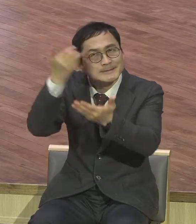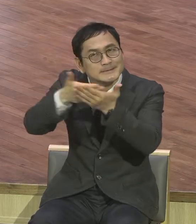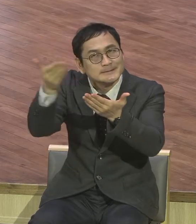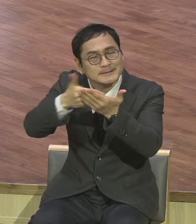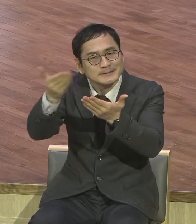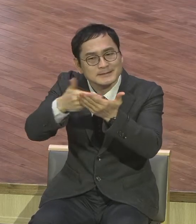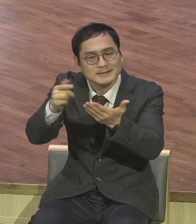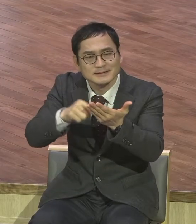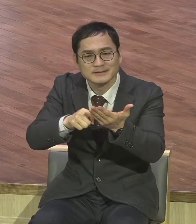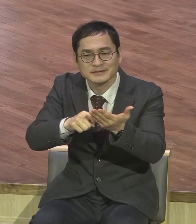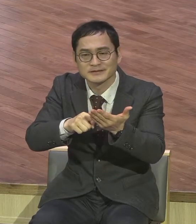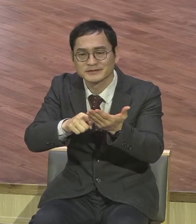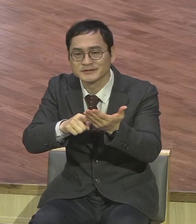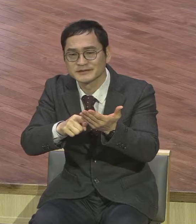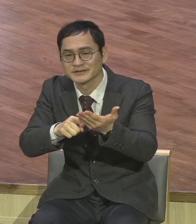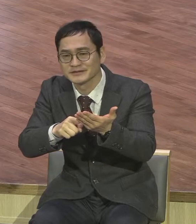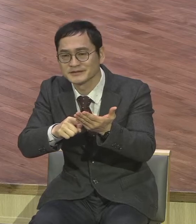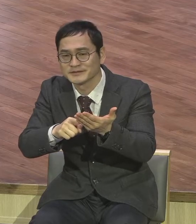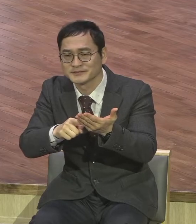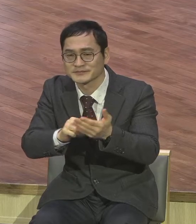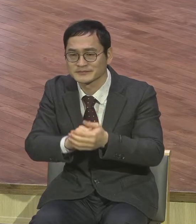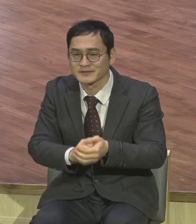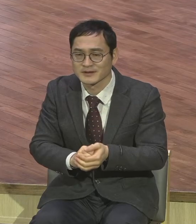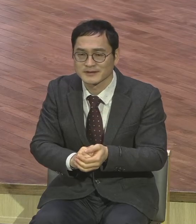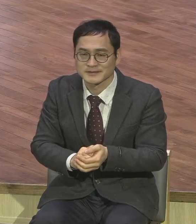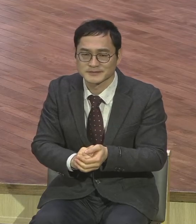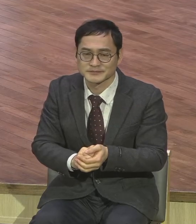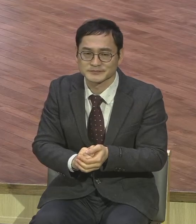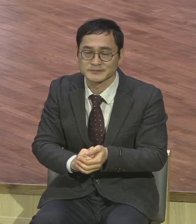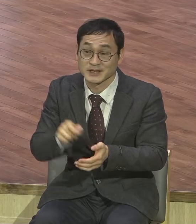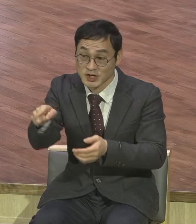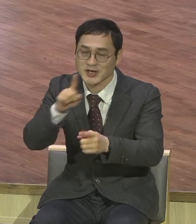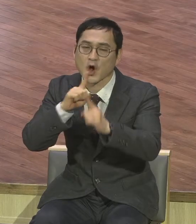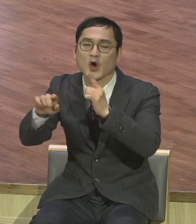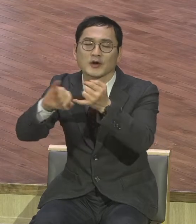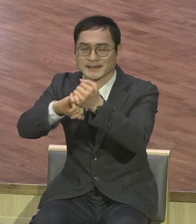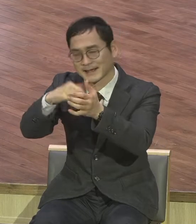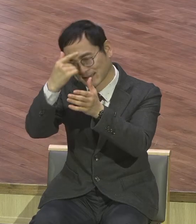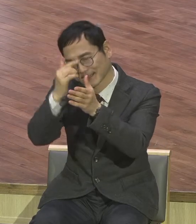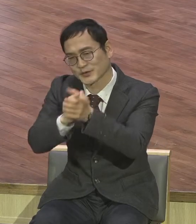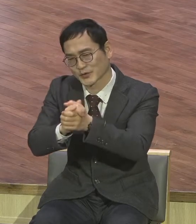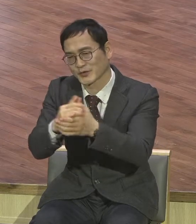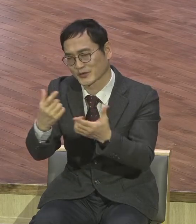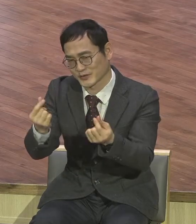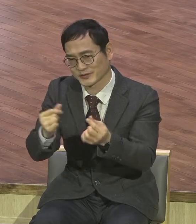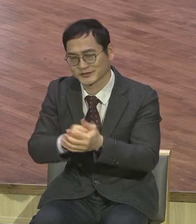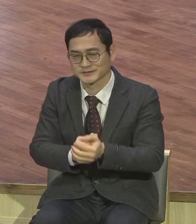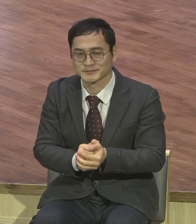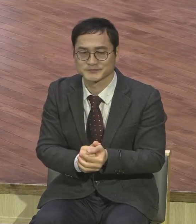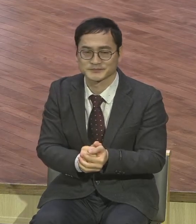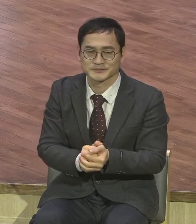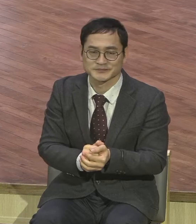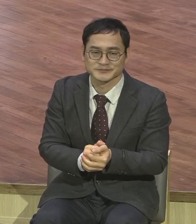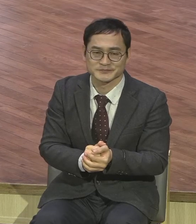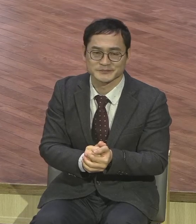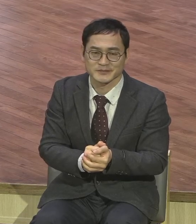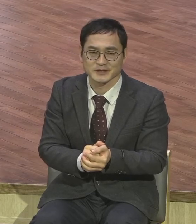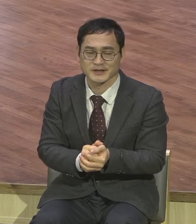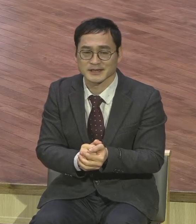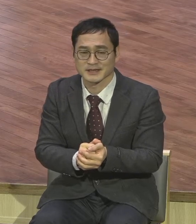그것이 바로 언약기도입니다. 하나님 옆에 계속 자꾸 언약 그 카브론트 잡고 그걸 가슴에 품고 기도하게